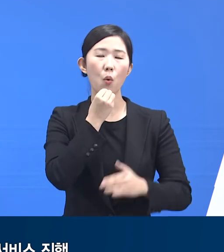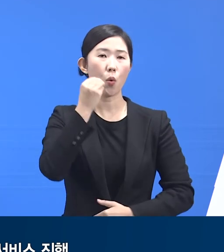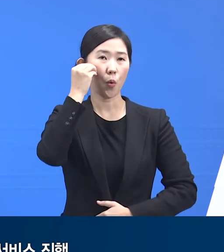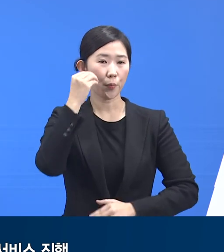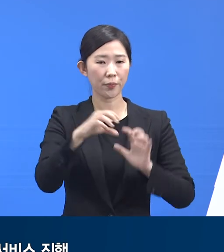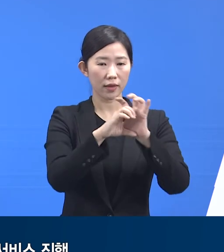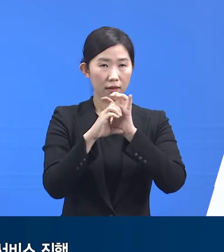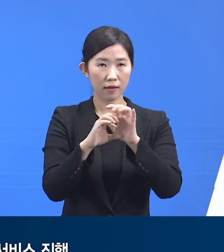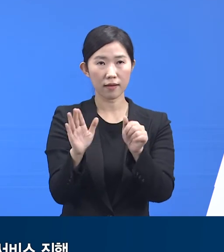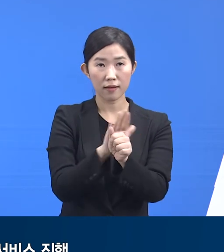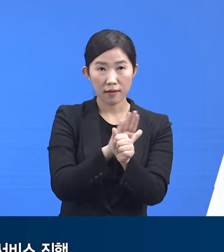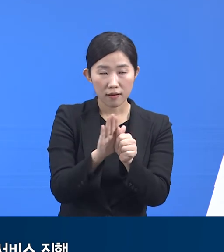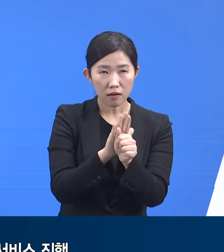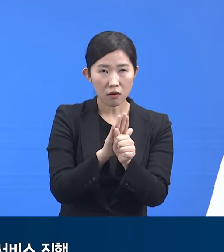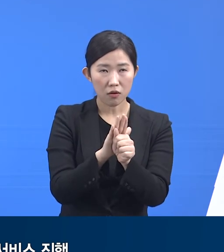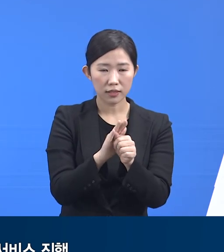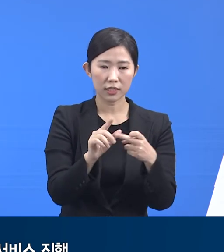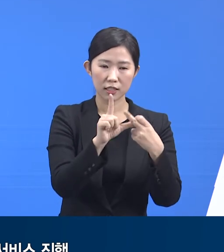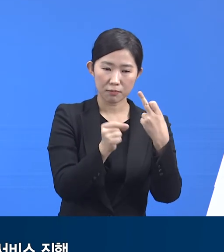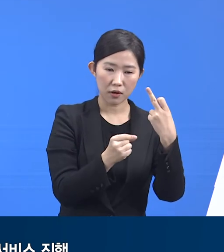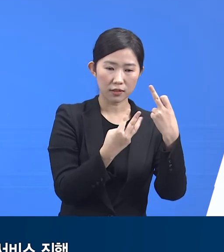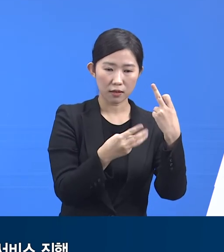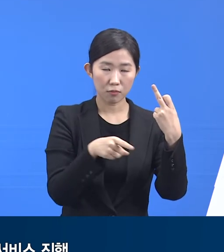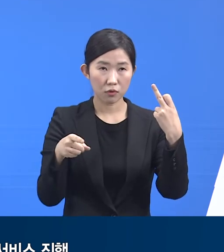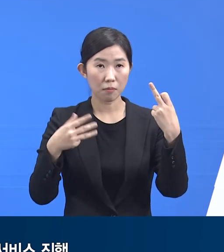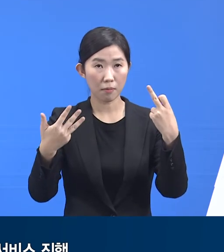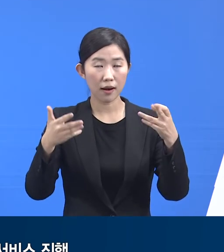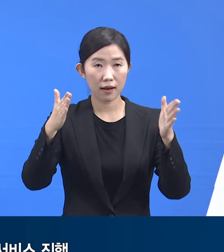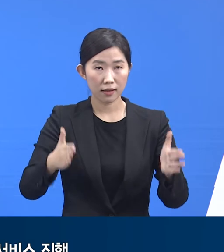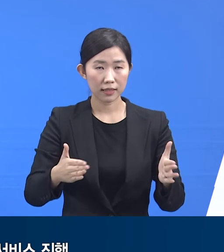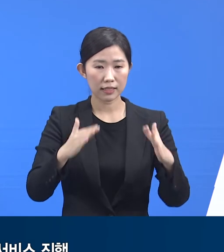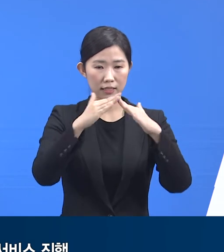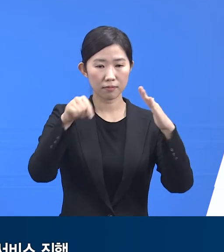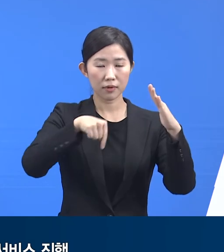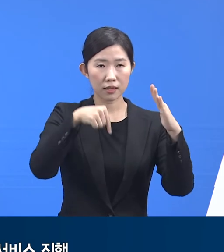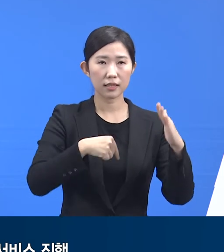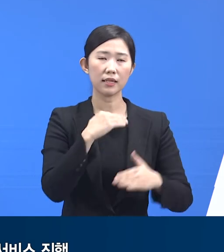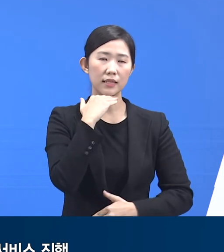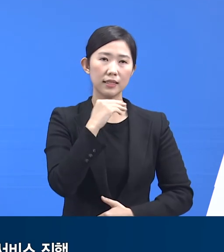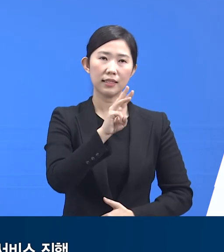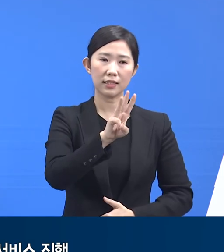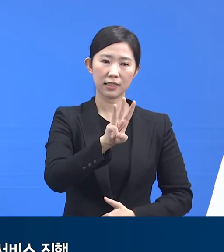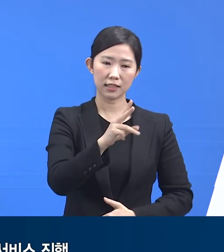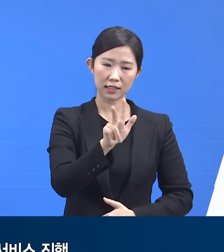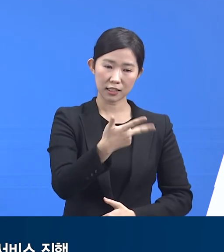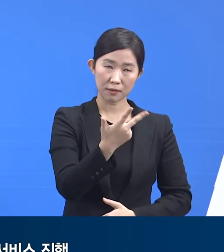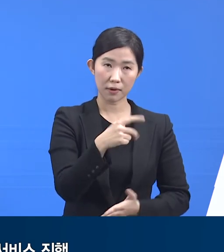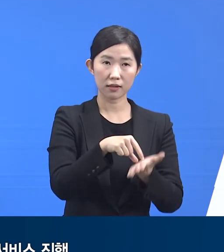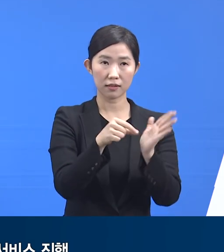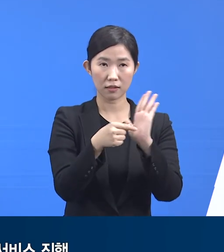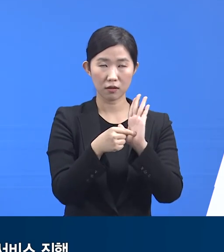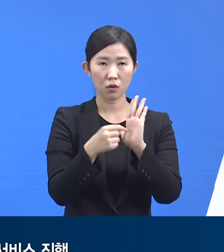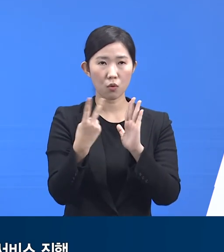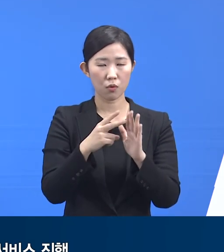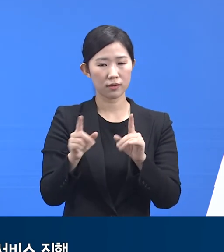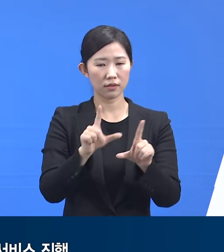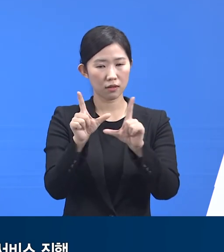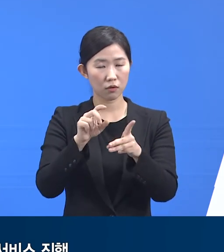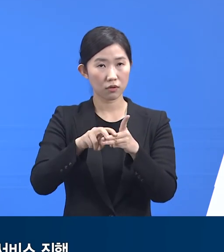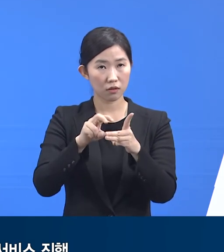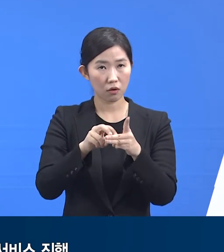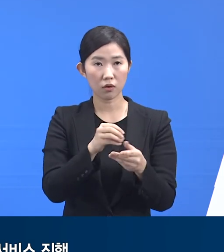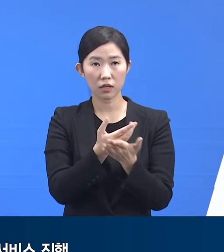3일부터 8일까지 가정대기 777명, 의료위견 이송 13명, 생활치료센터 이송 133명 등